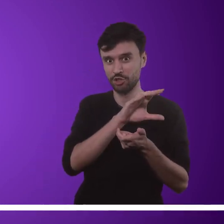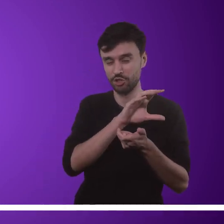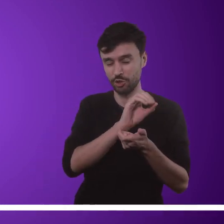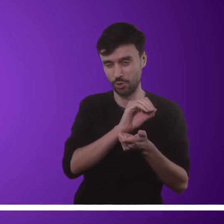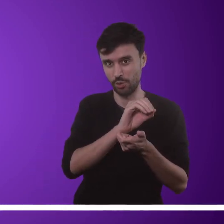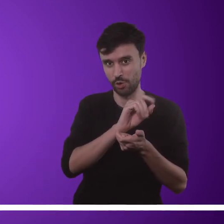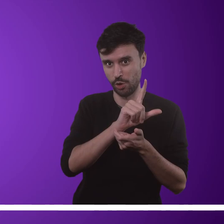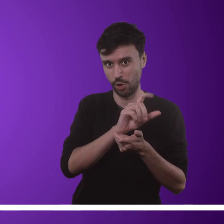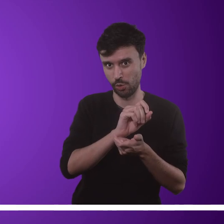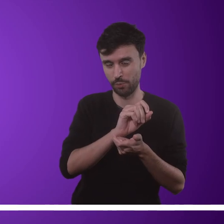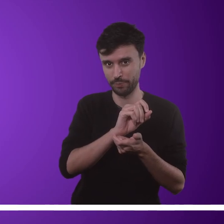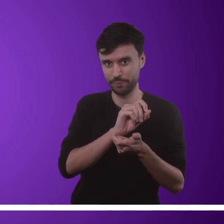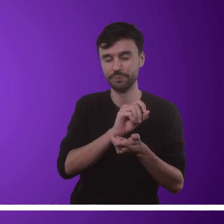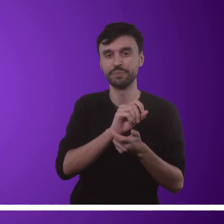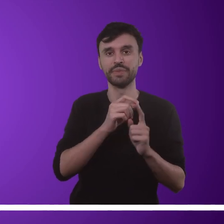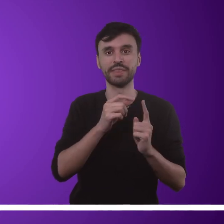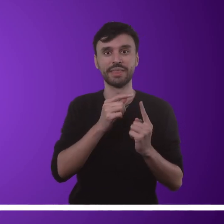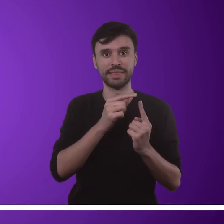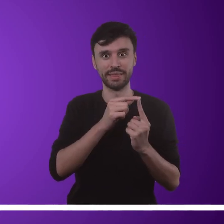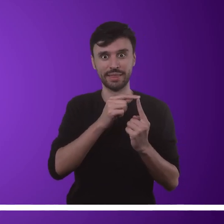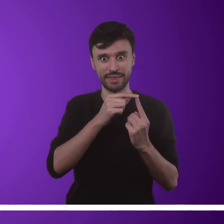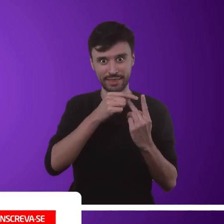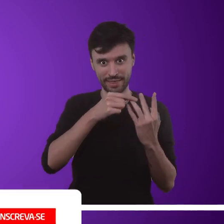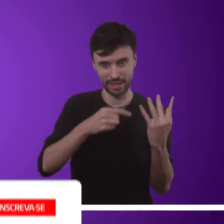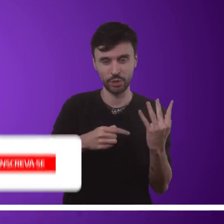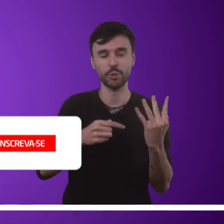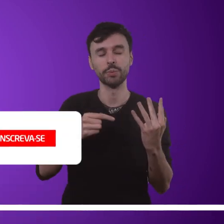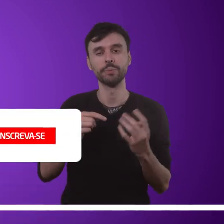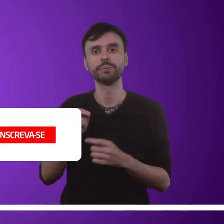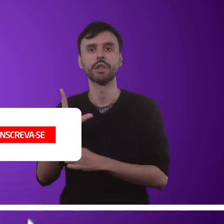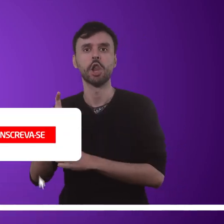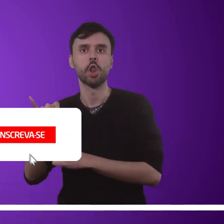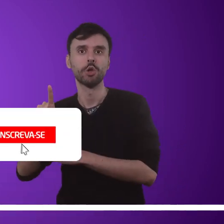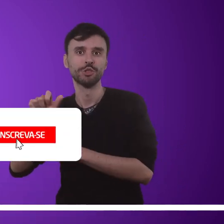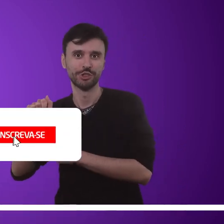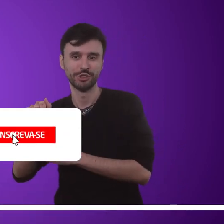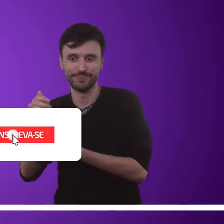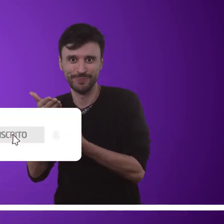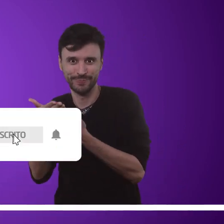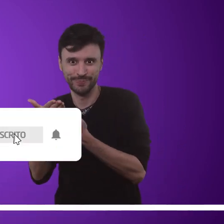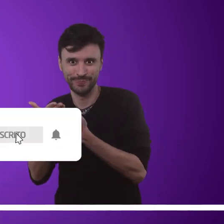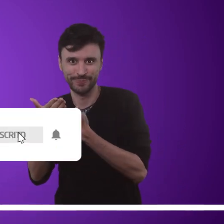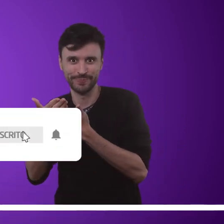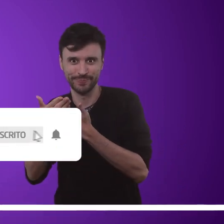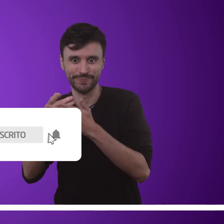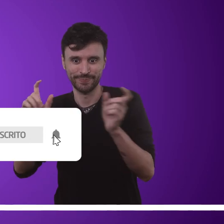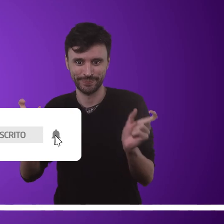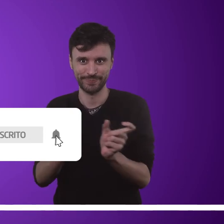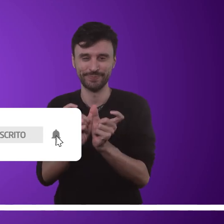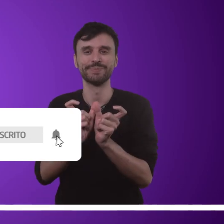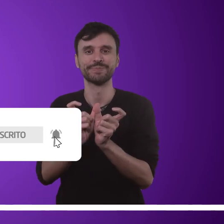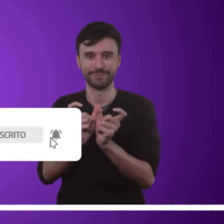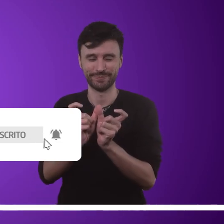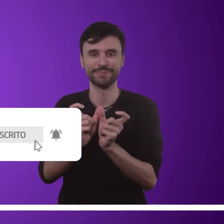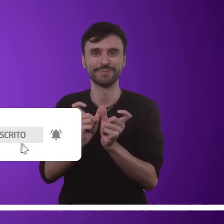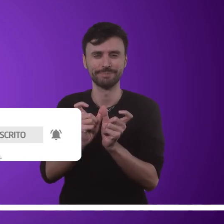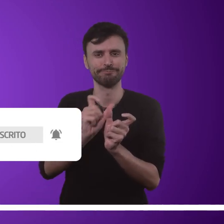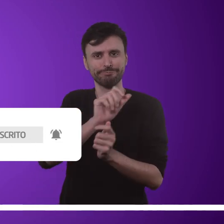que significa dedo, com o sufixo logia, com o sentido de estudo. Normalmente, as pessoas que estão